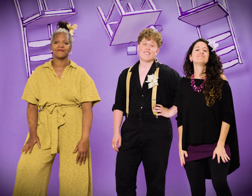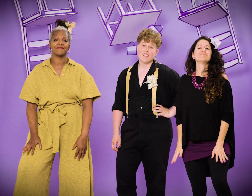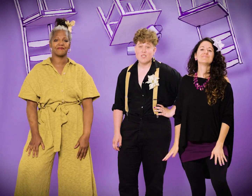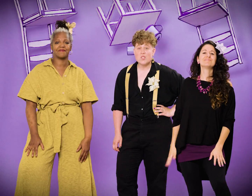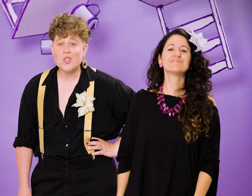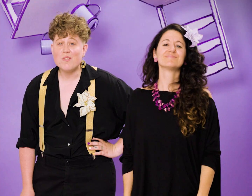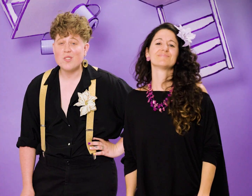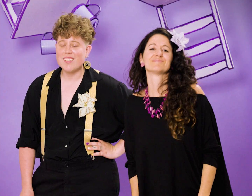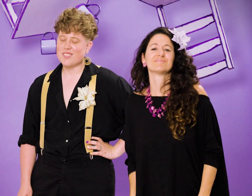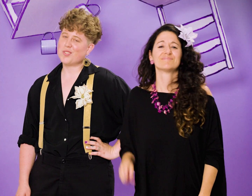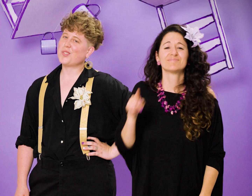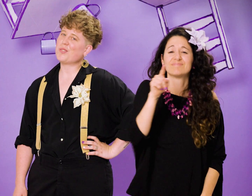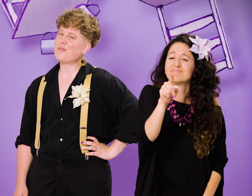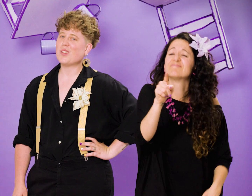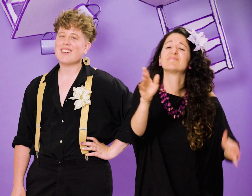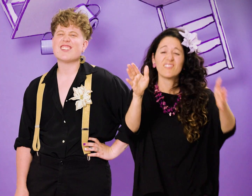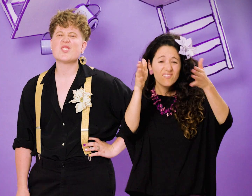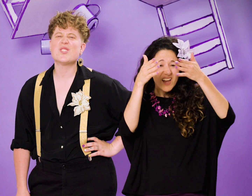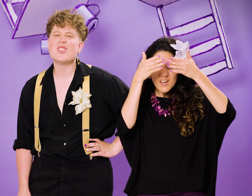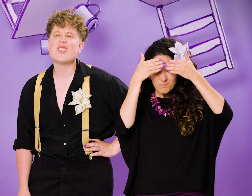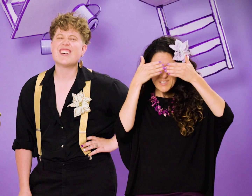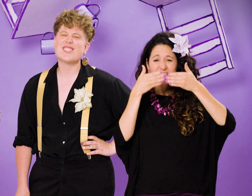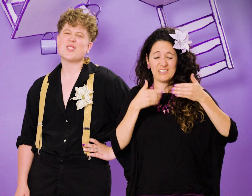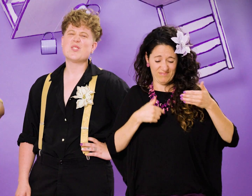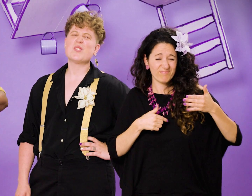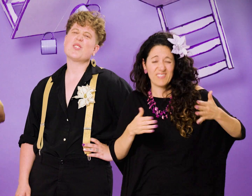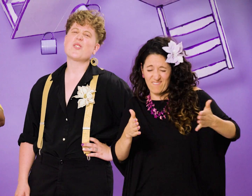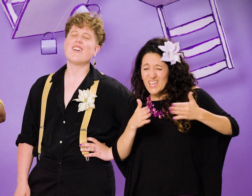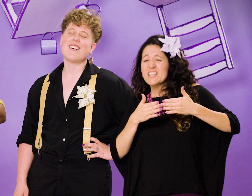Tu vois c'que tu vois, quand tu crois c'que tu crois